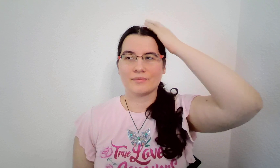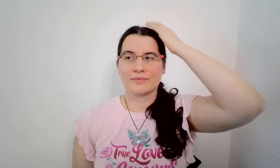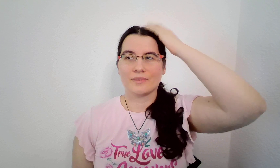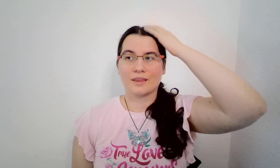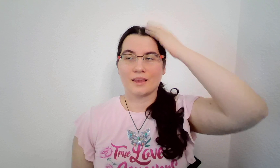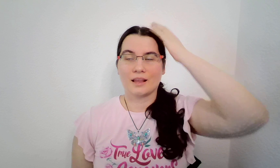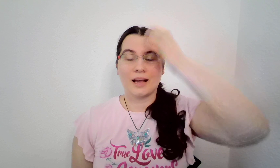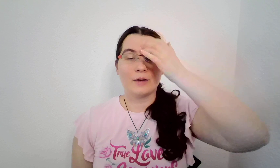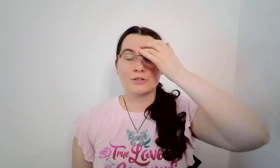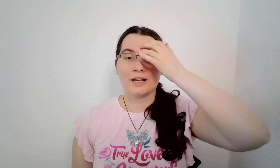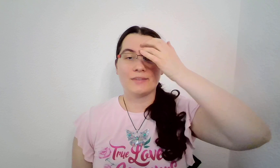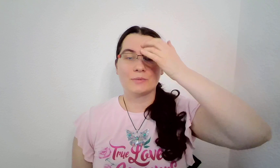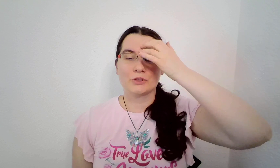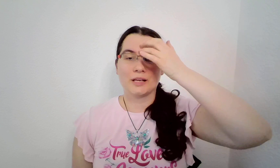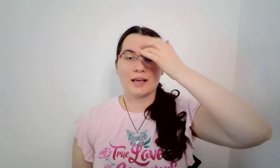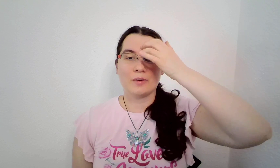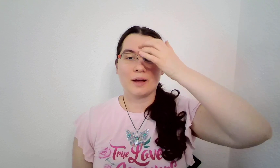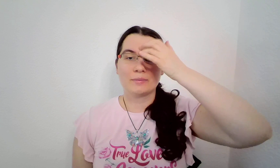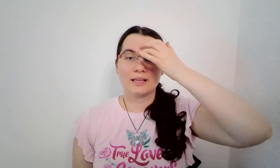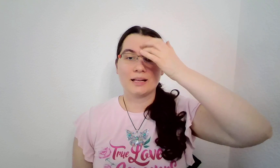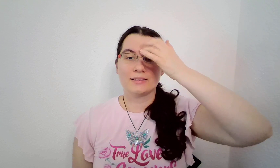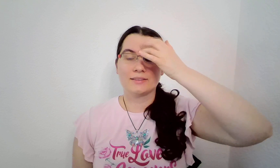A už nevím, co jiného mám dělat.